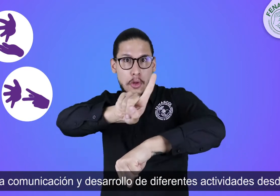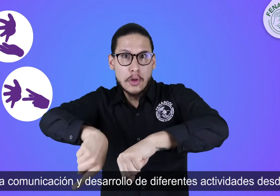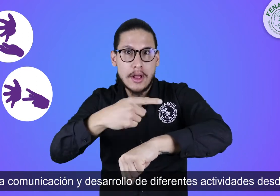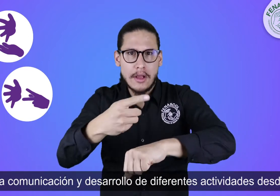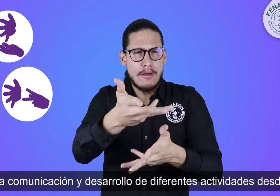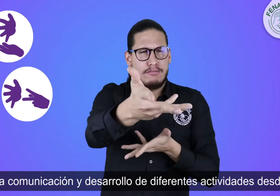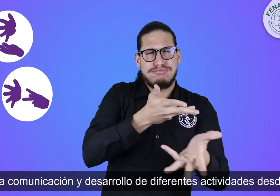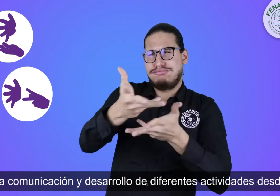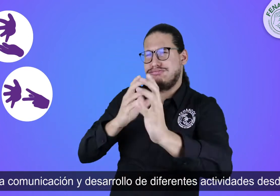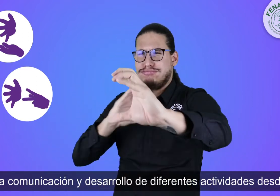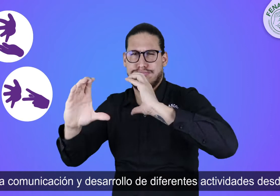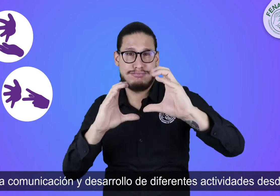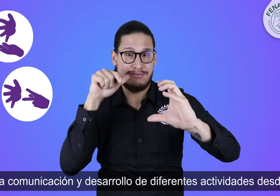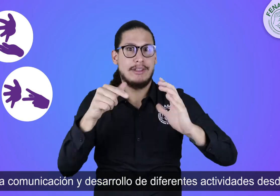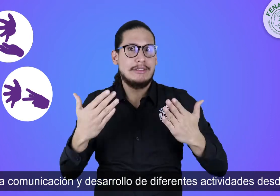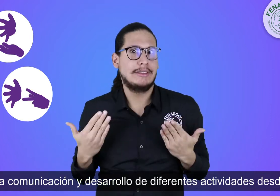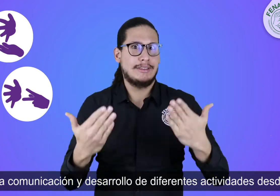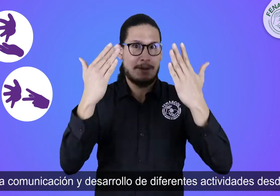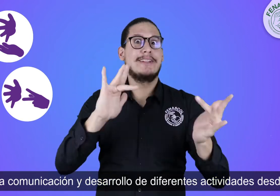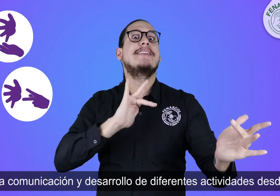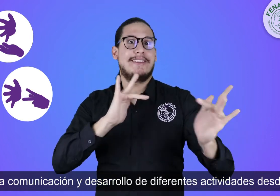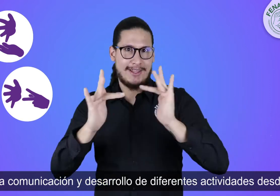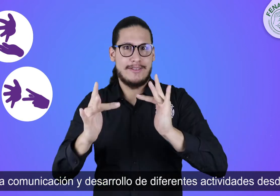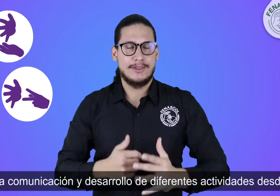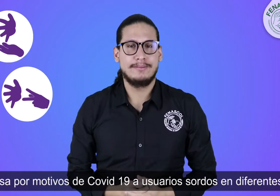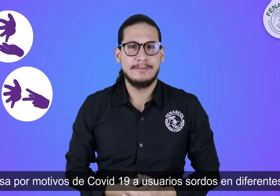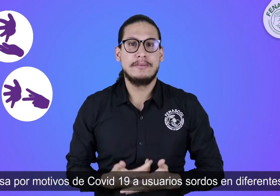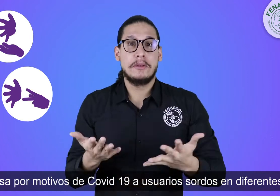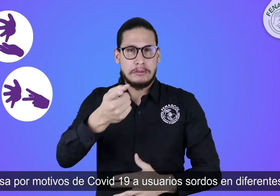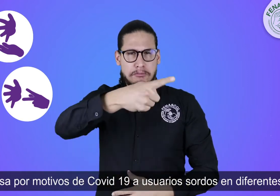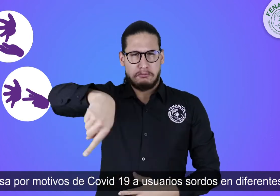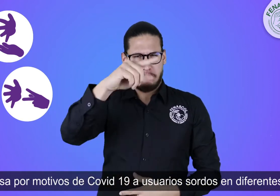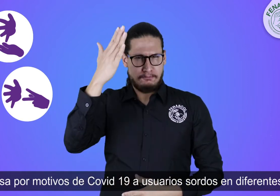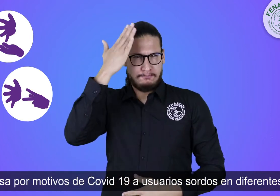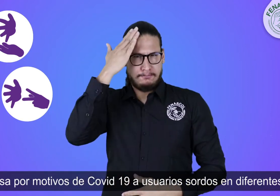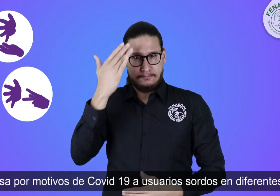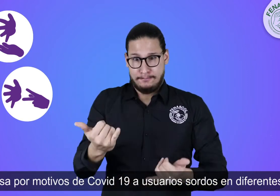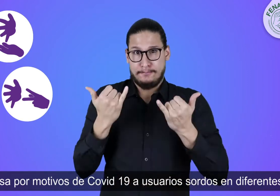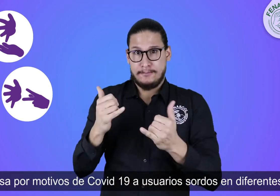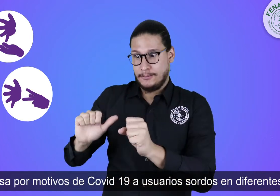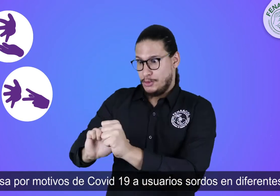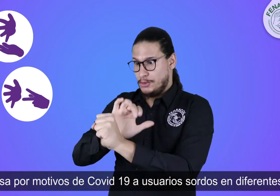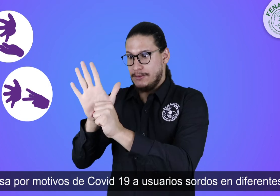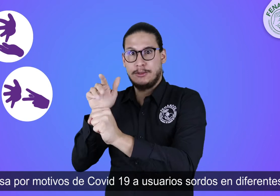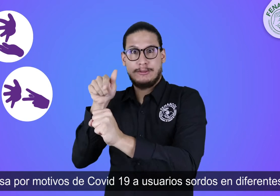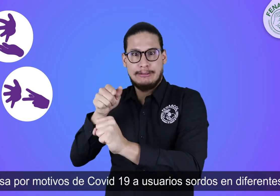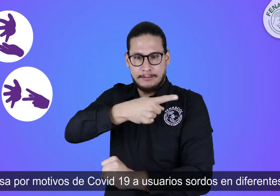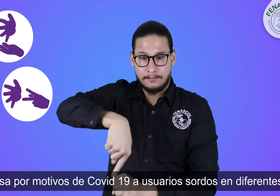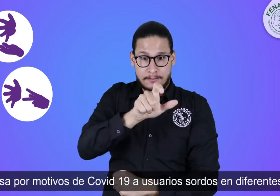desarrollo de diferentes actividades desde casa por motivos de COVID-19 a usuarios sordos en